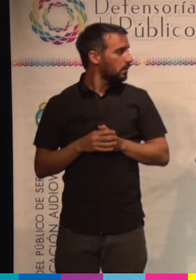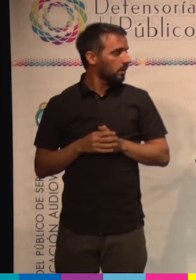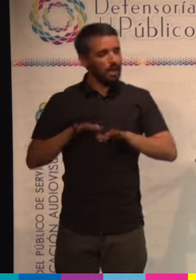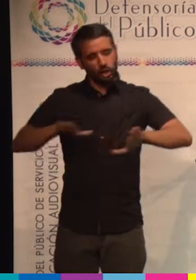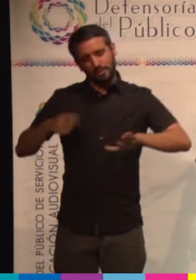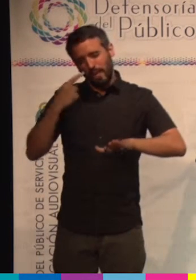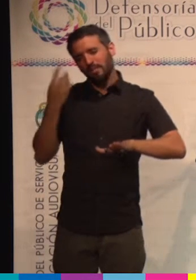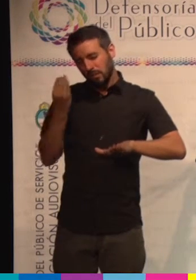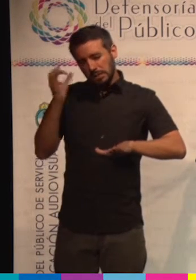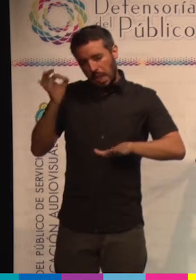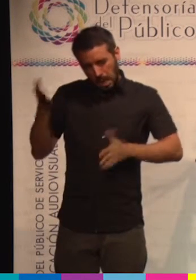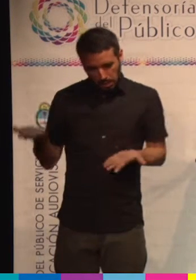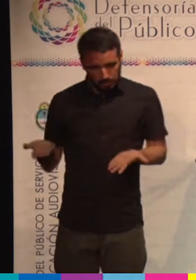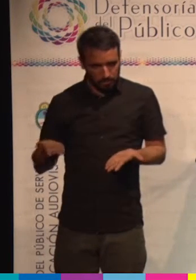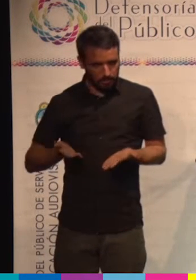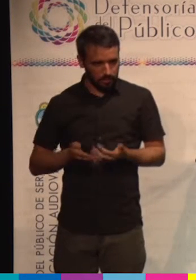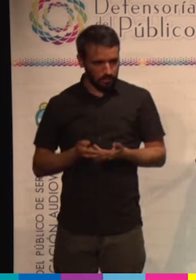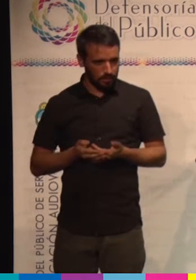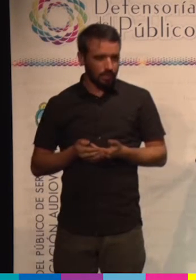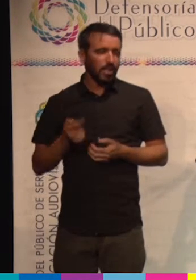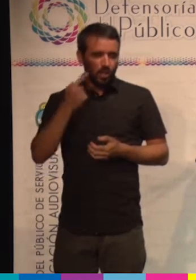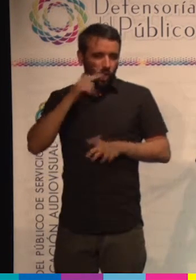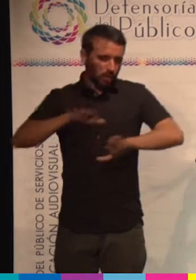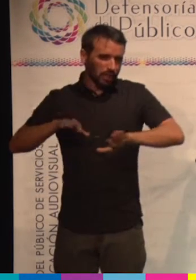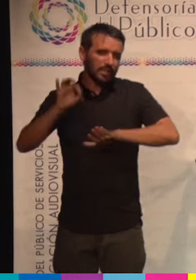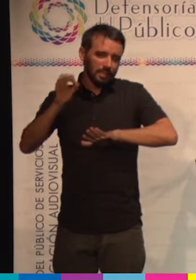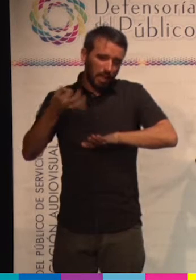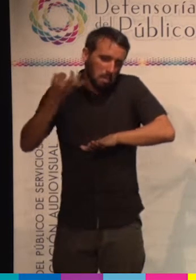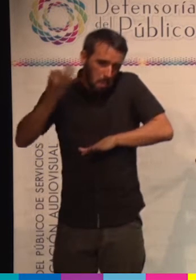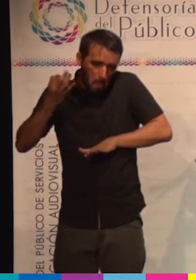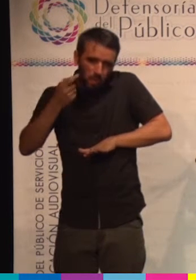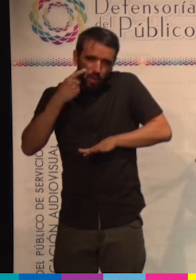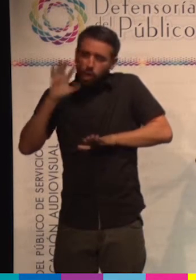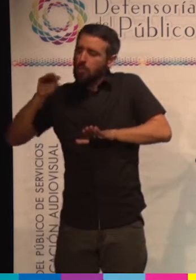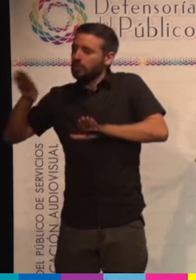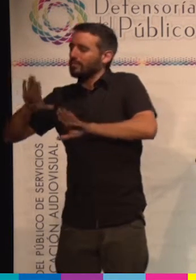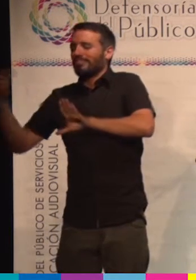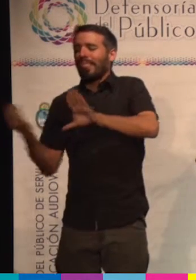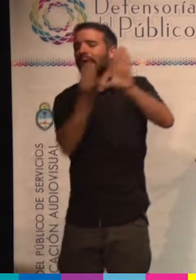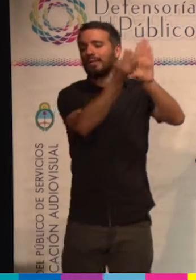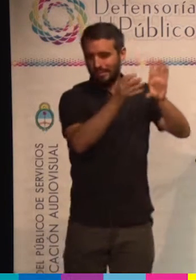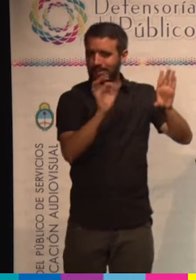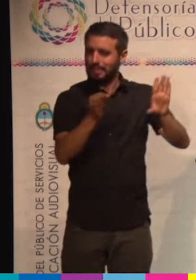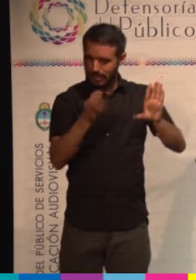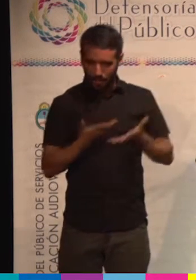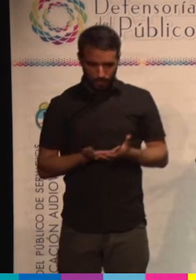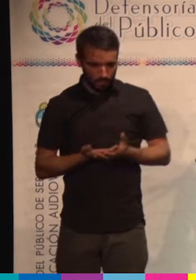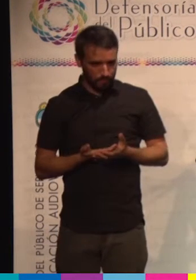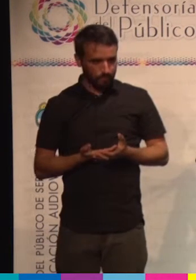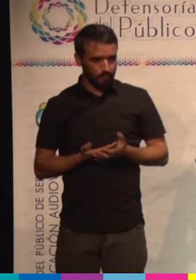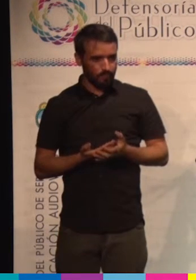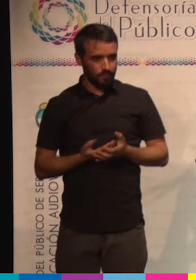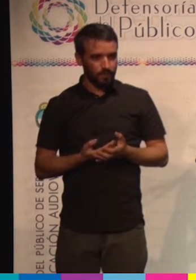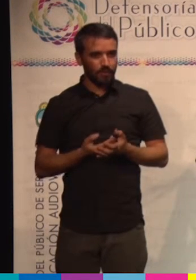muy pillos, no saben muy bien quiénes son, dónde están parados y cómo se los utiliza, porque, en definitiva, hay mucha gente